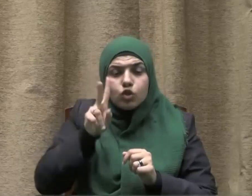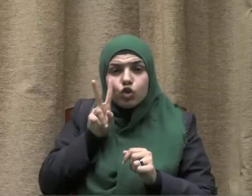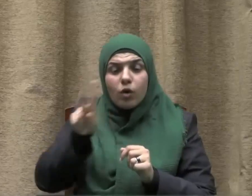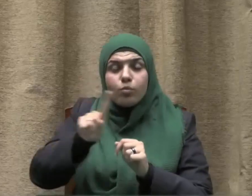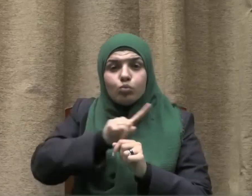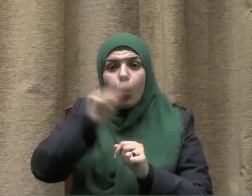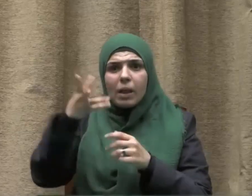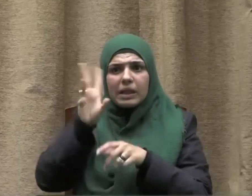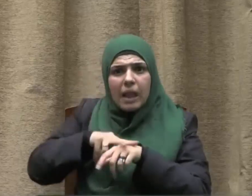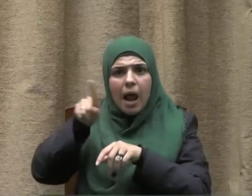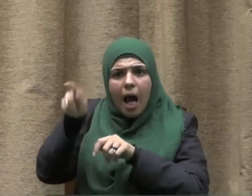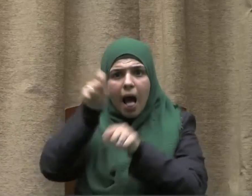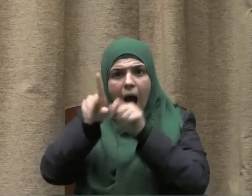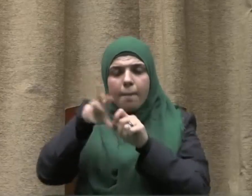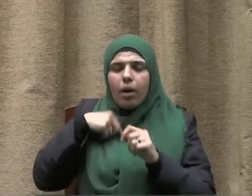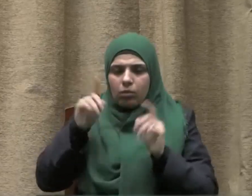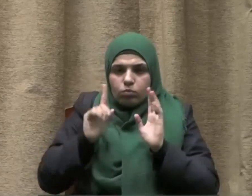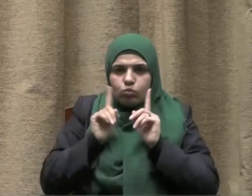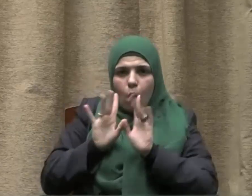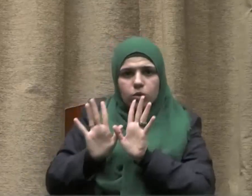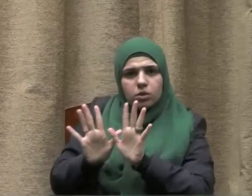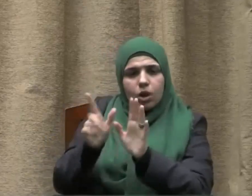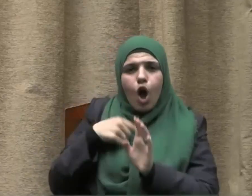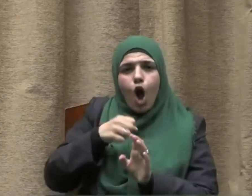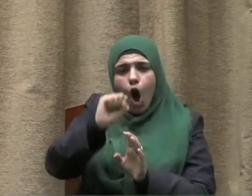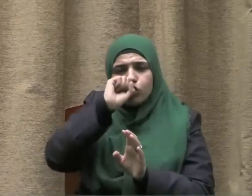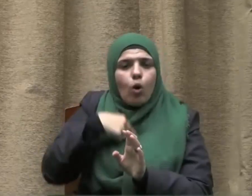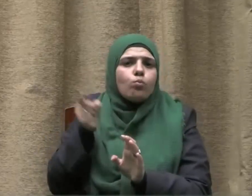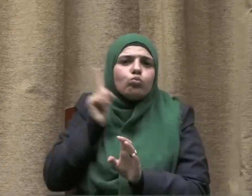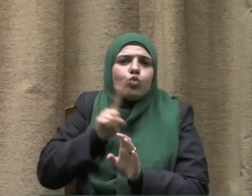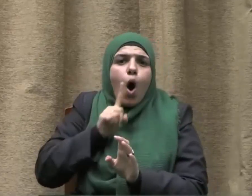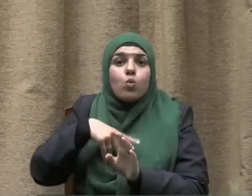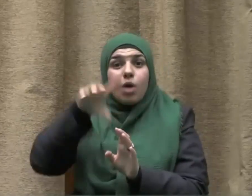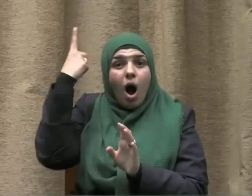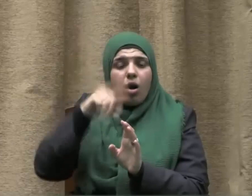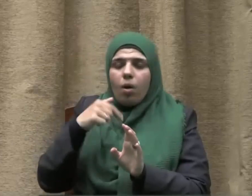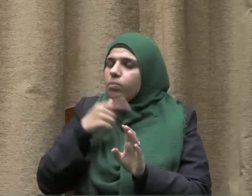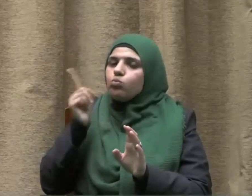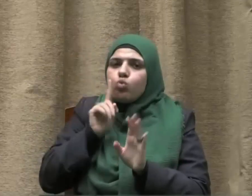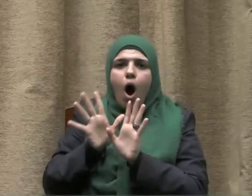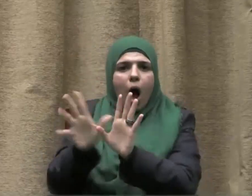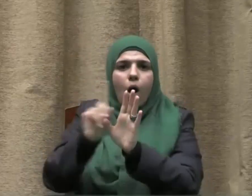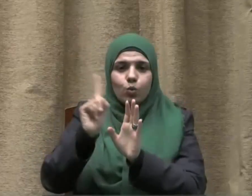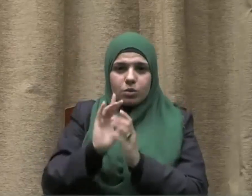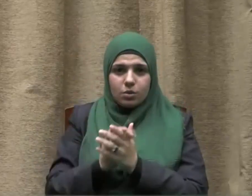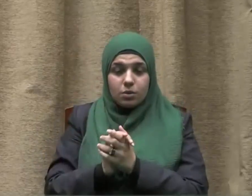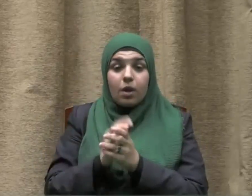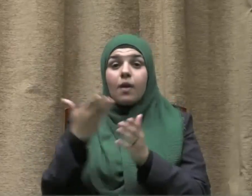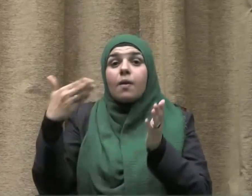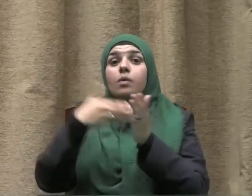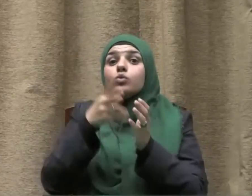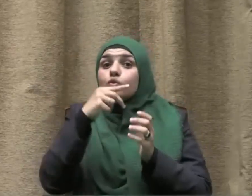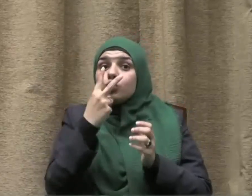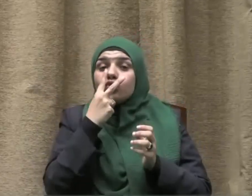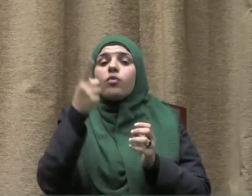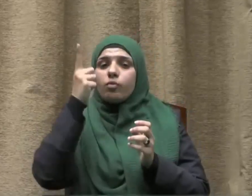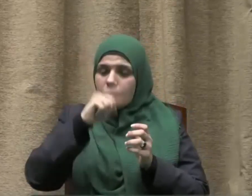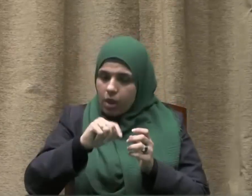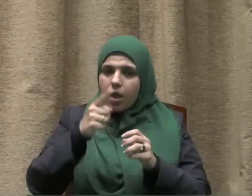لا يدري ما يصنع فحرمها سيدنا أبو بكر على نفسه وفي الأثر أنه رضي